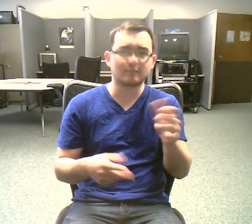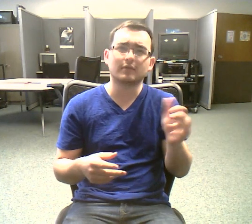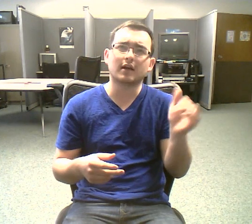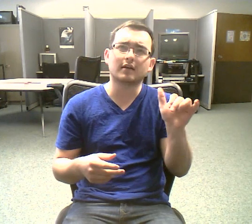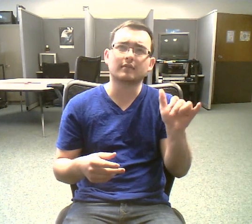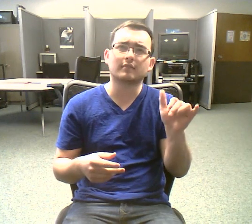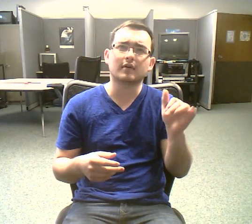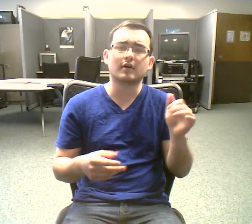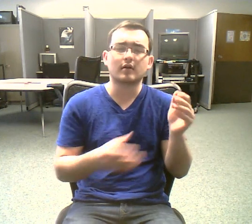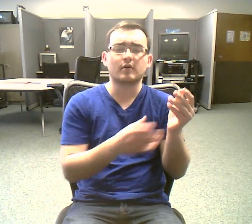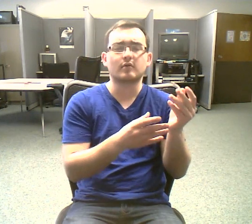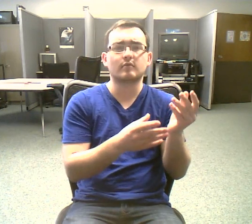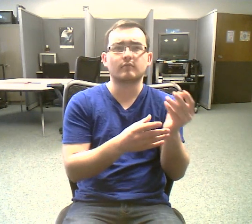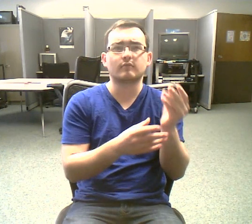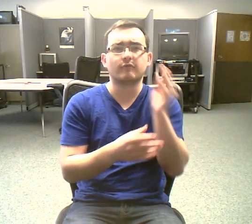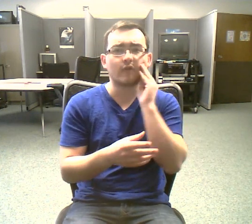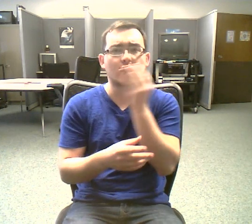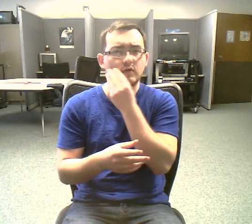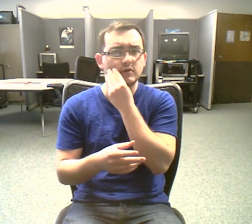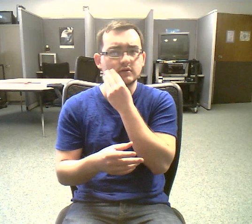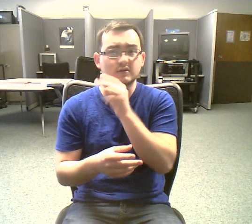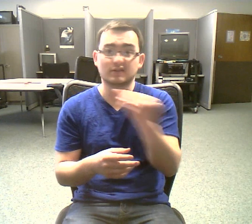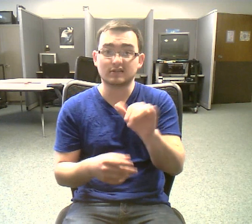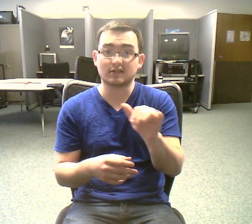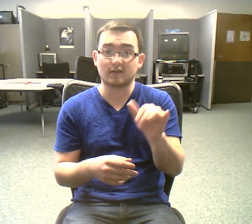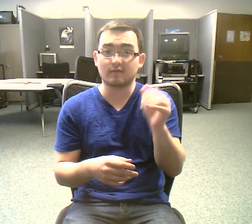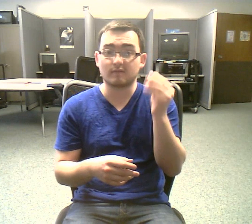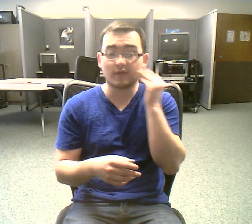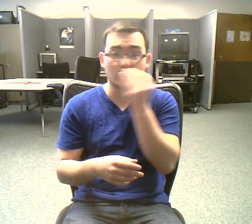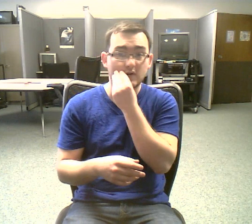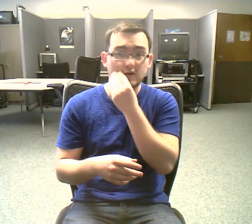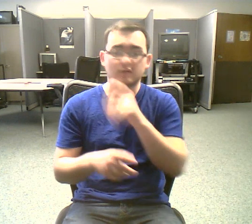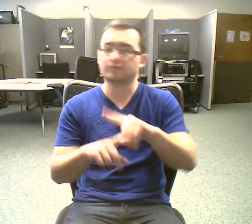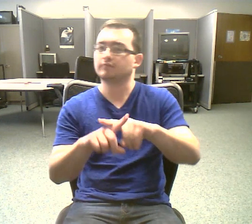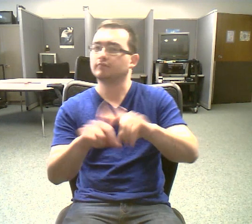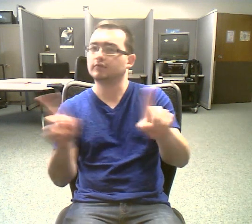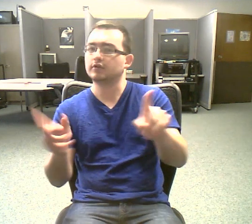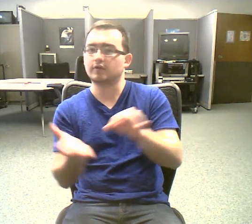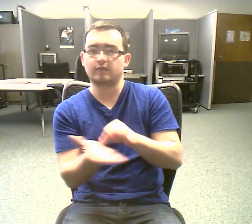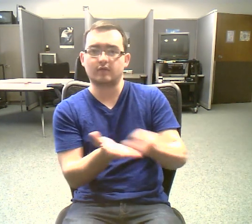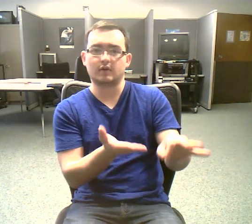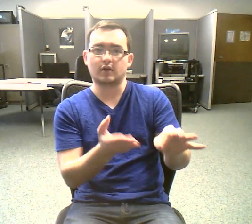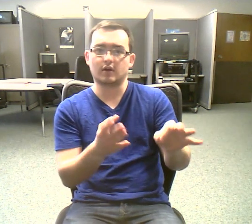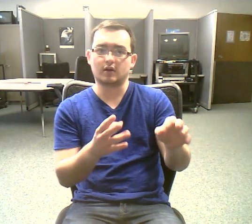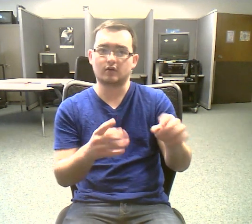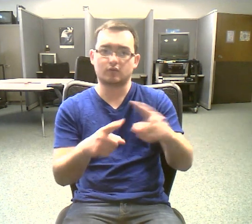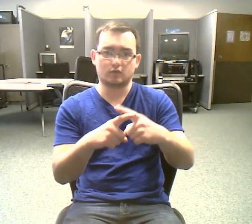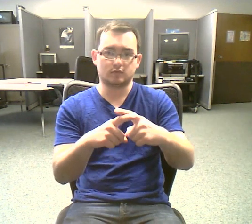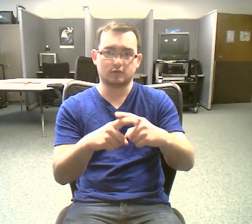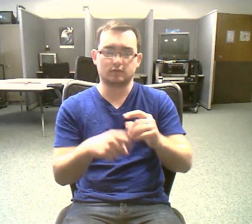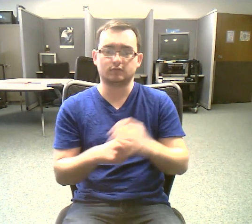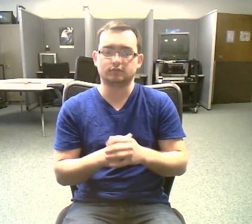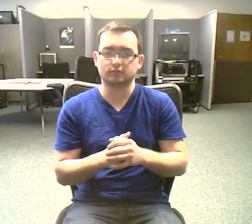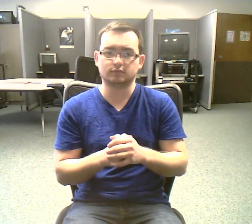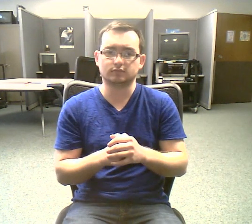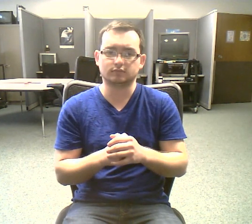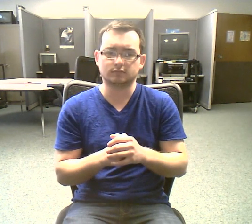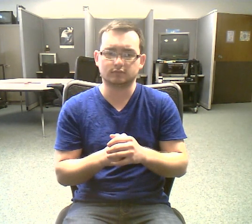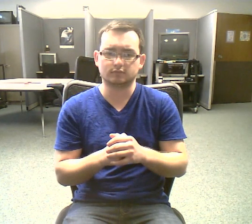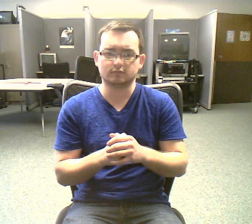Chromosomes work with other nucleic acids in the cell to build proteins, and they help for the cell to divide.